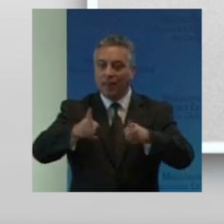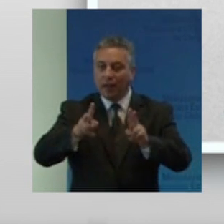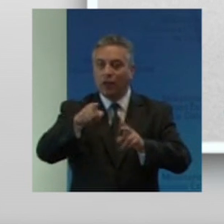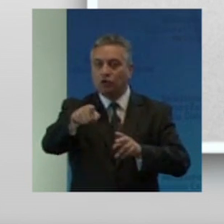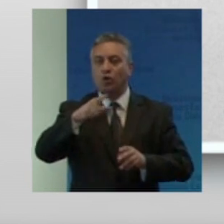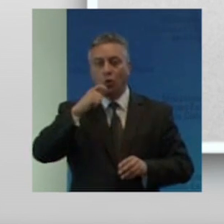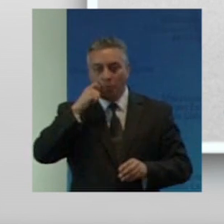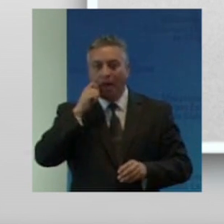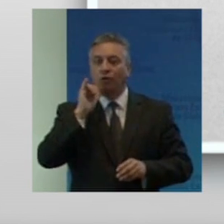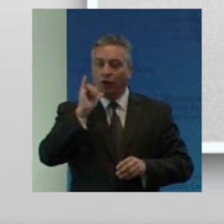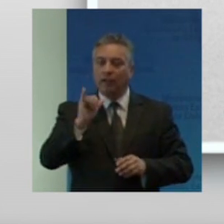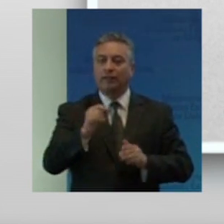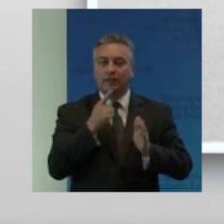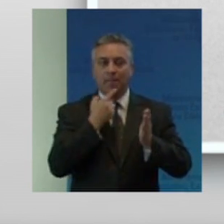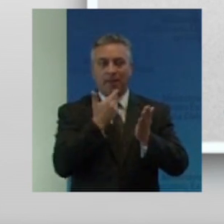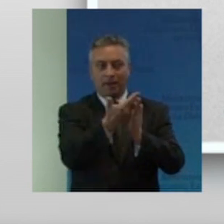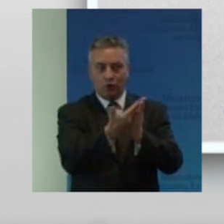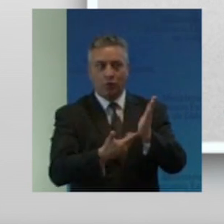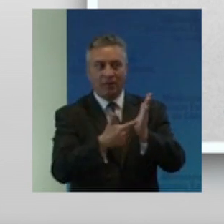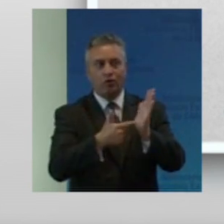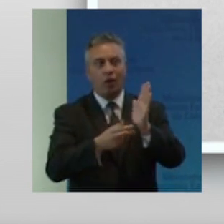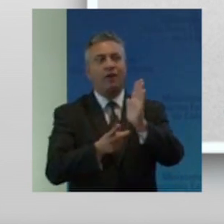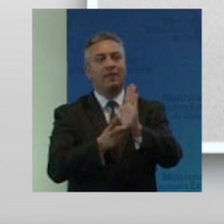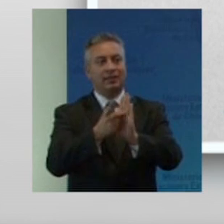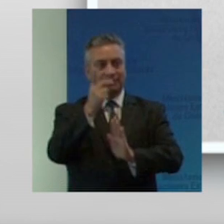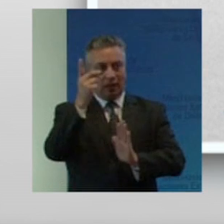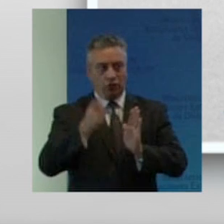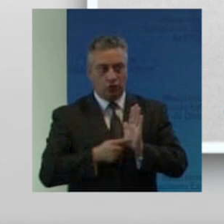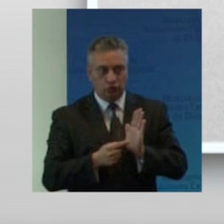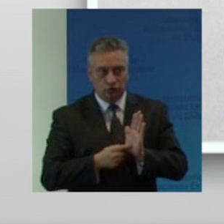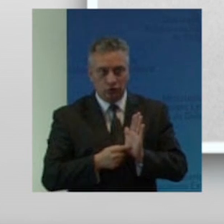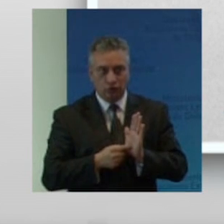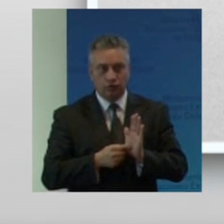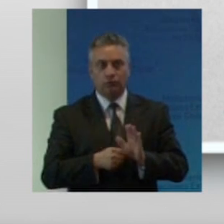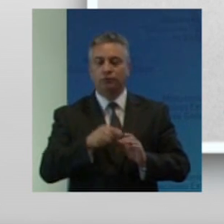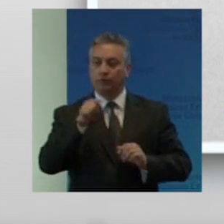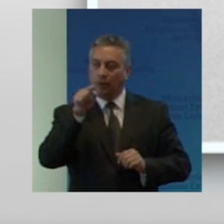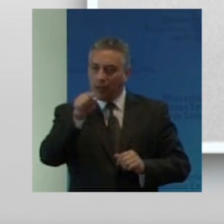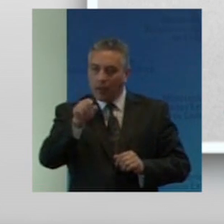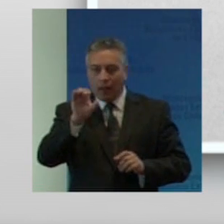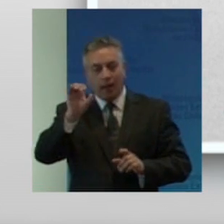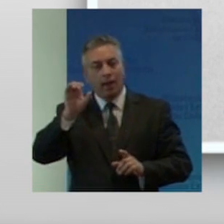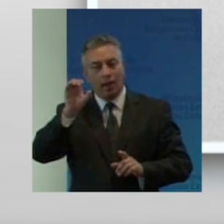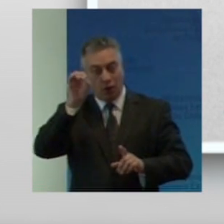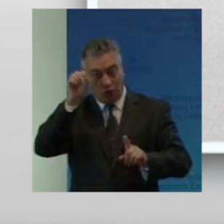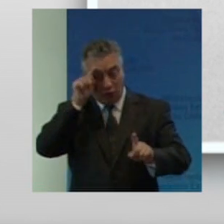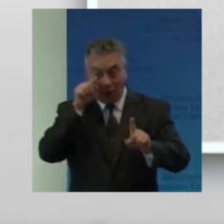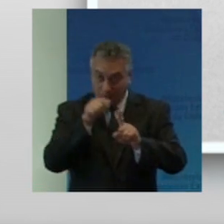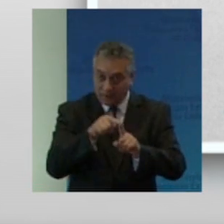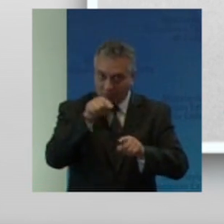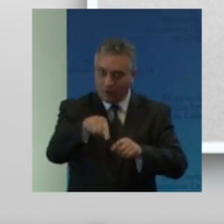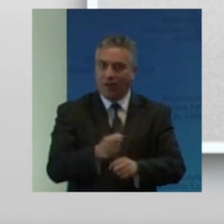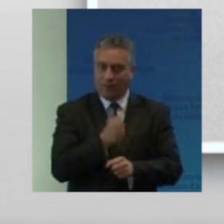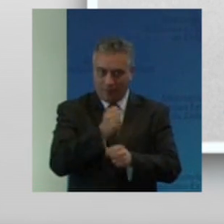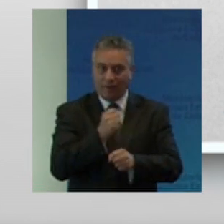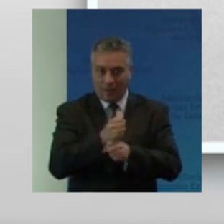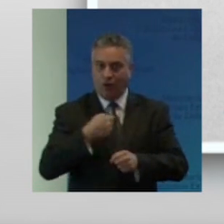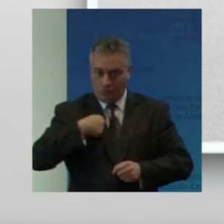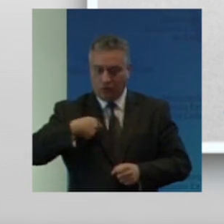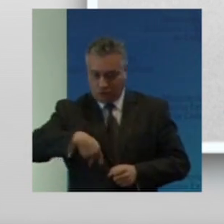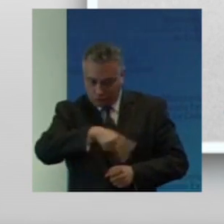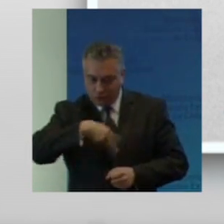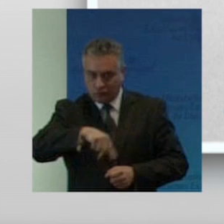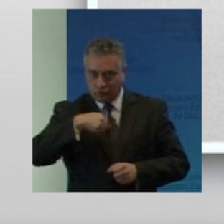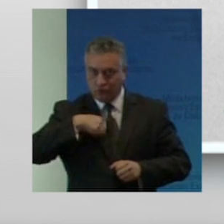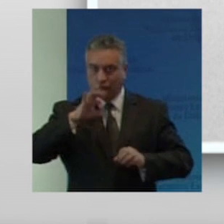instrumentos de desarrollo global el objeto de trabajo de nosotros de